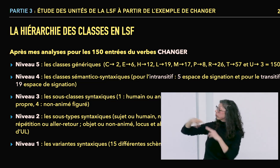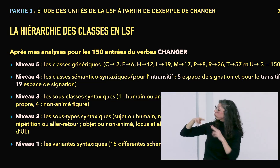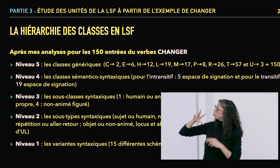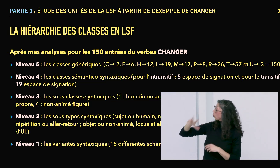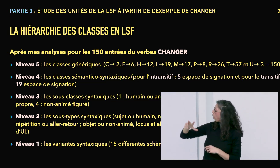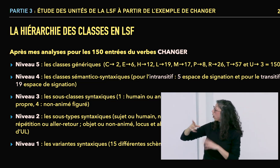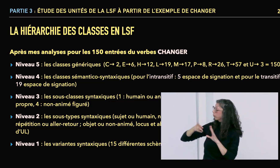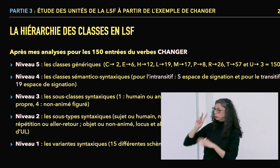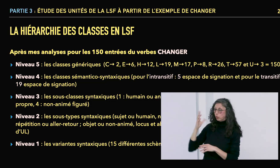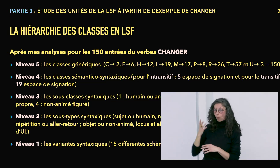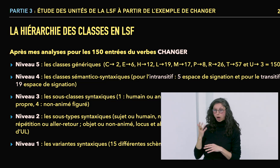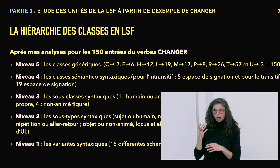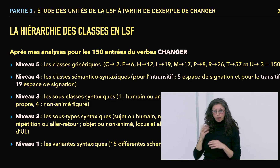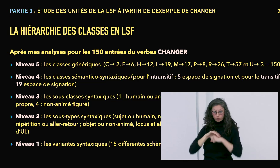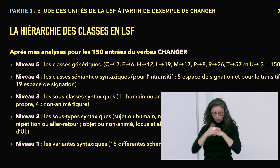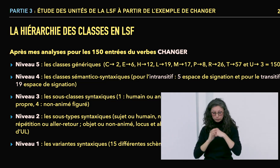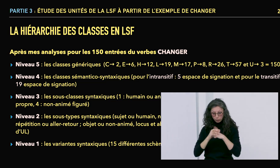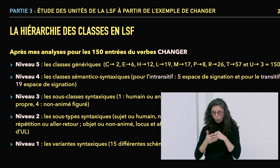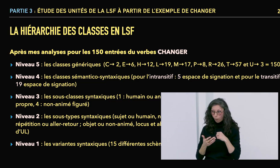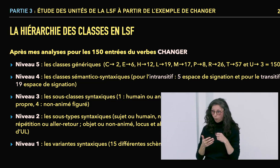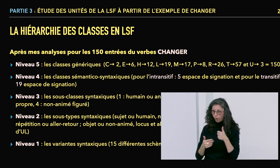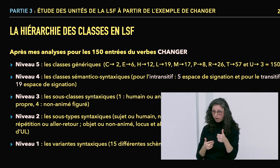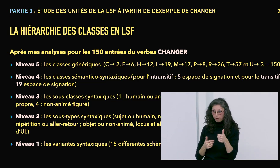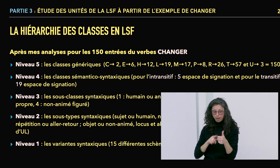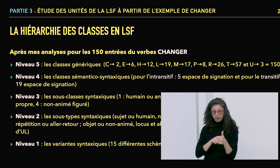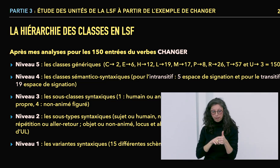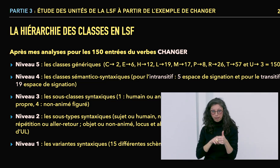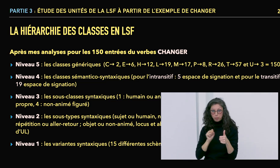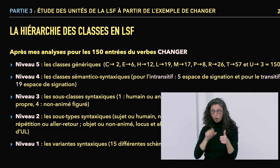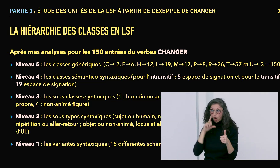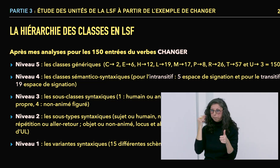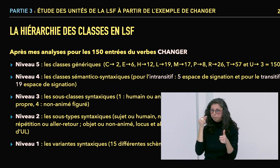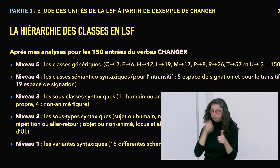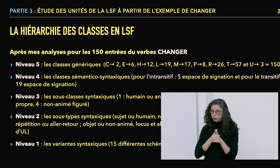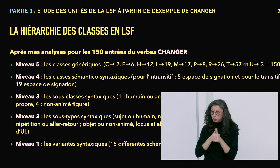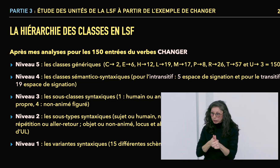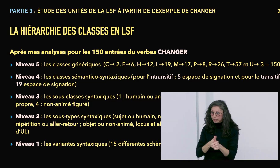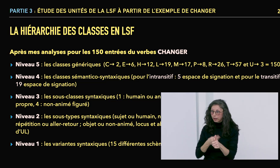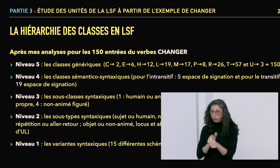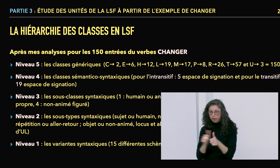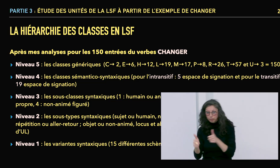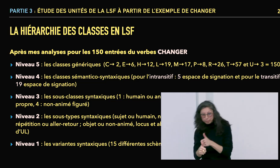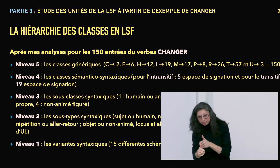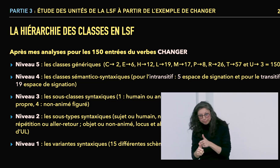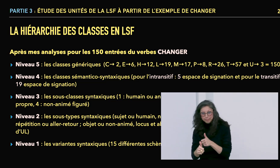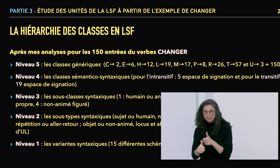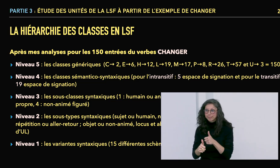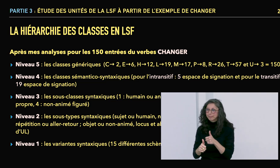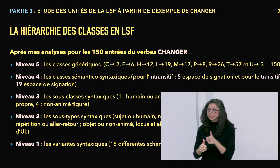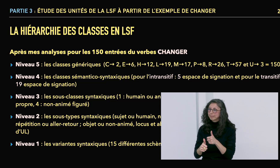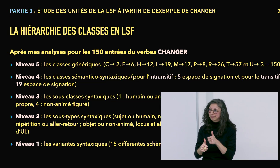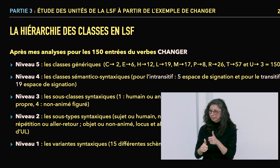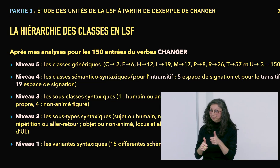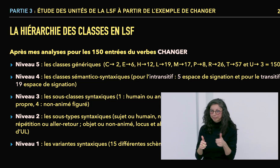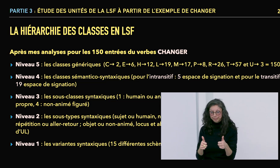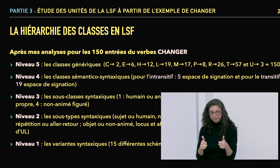Ce qui est écrit pour le niveau 4. Dans le niveau 3, il y a la configuration qui peut représenter, par exemple, avec le pouce levé, un